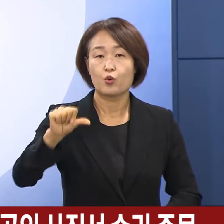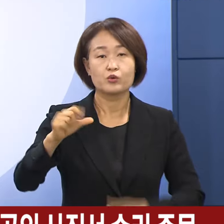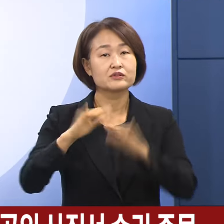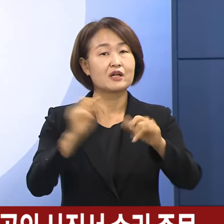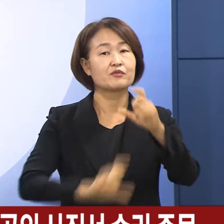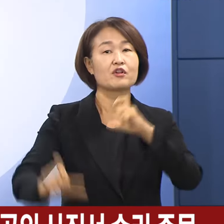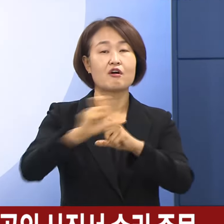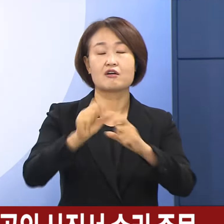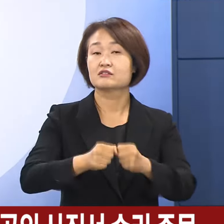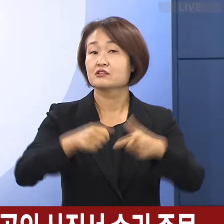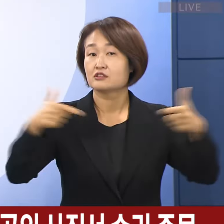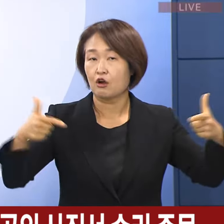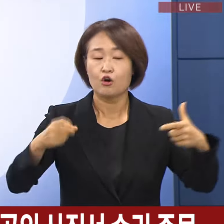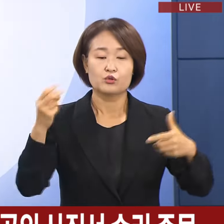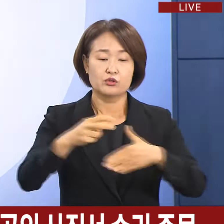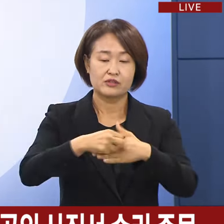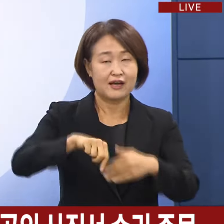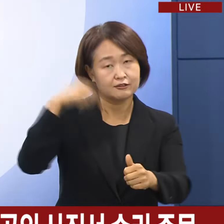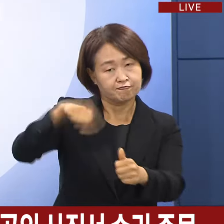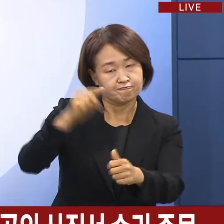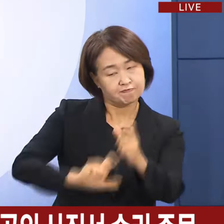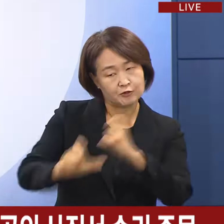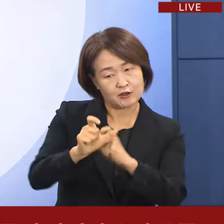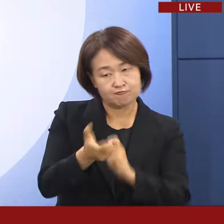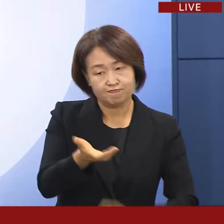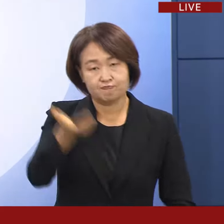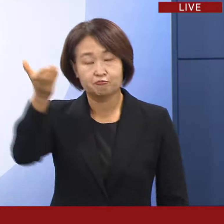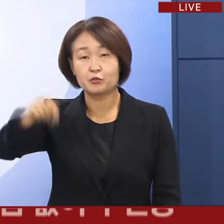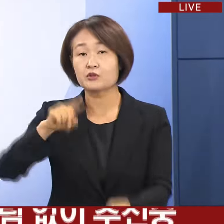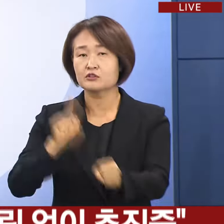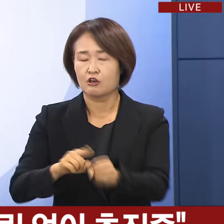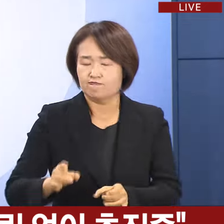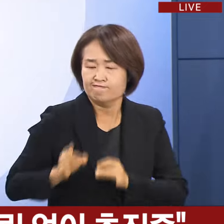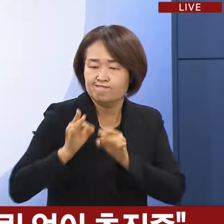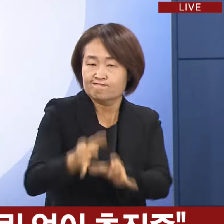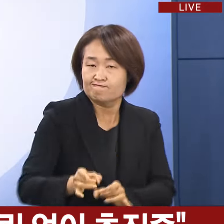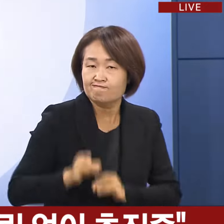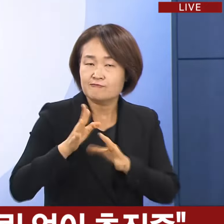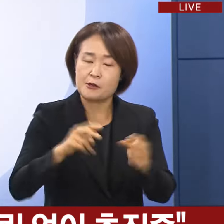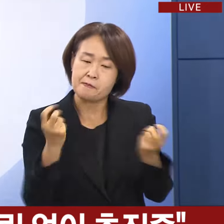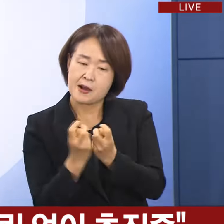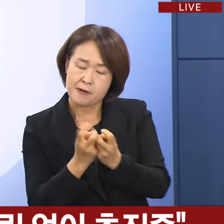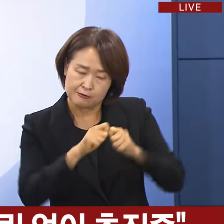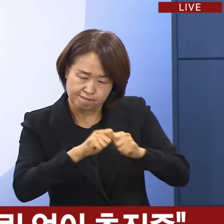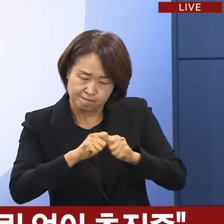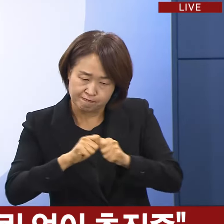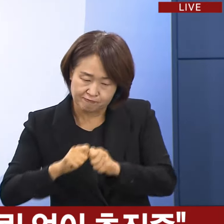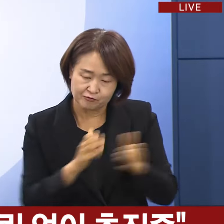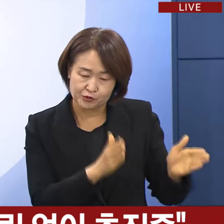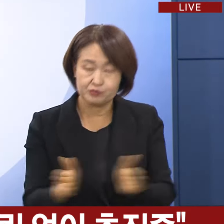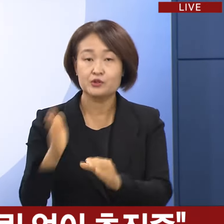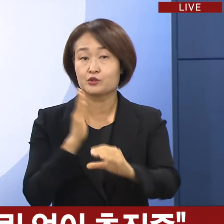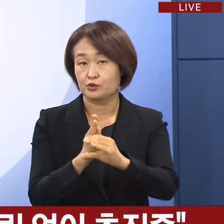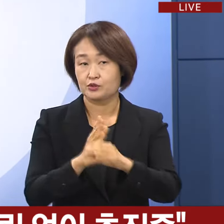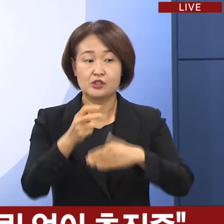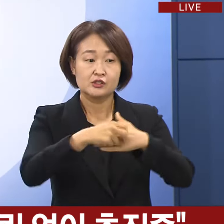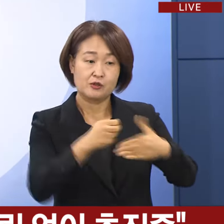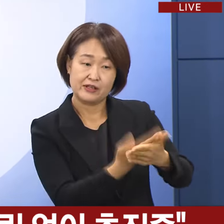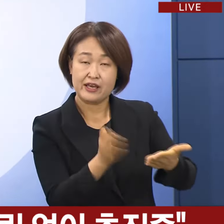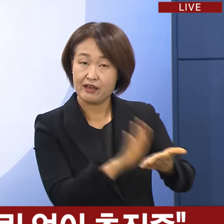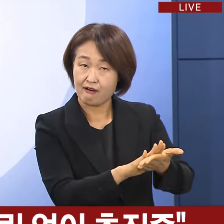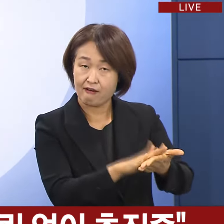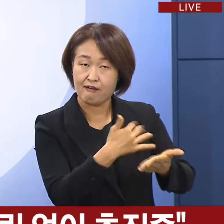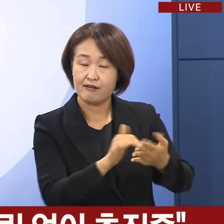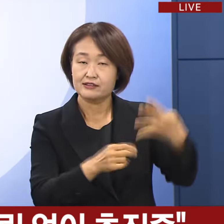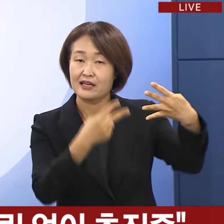의대 교육의 질 재고를 위한 전폭적인 투자 방안도 구체화하고 있으며 의료개혁 4대